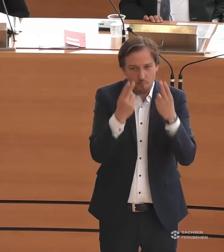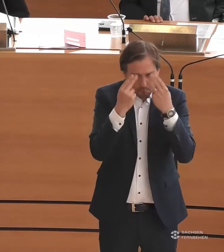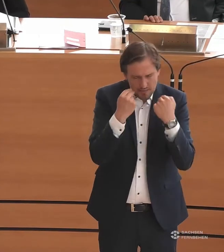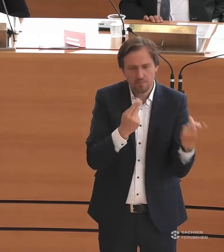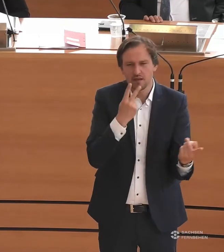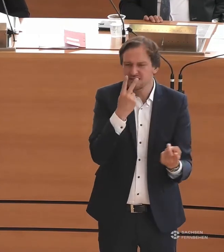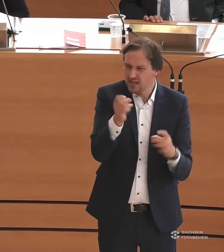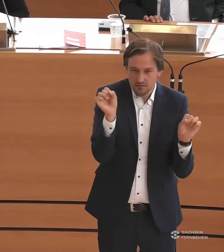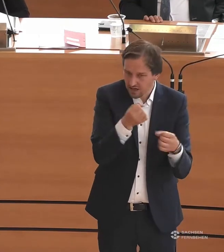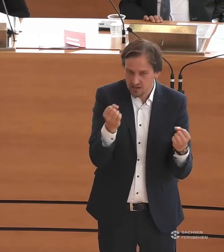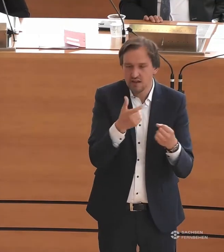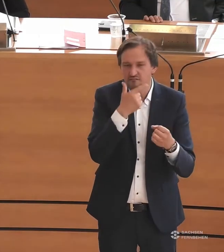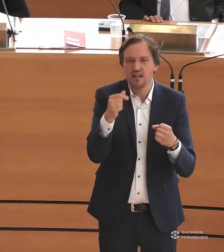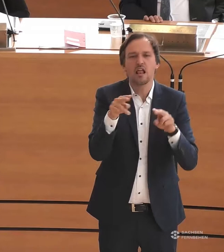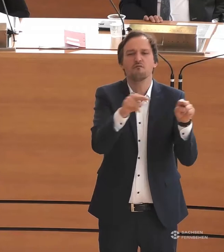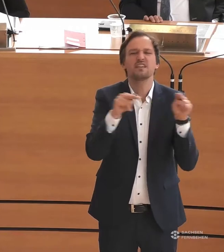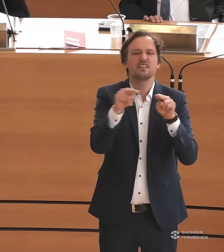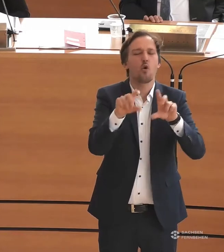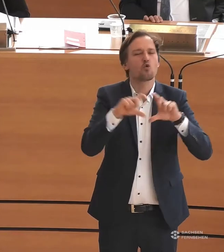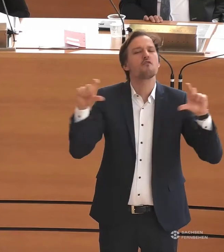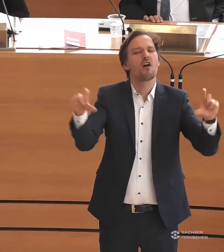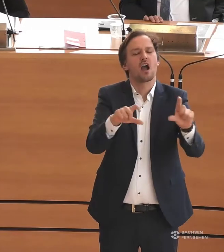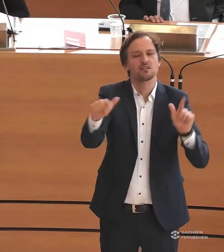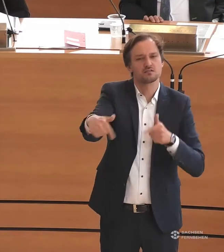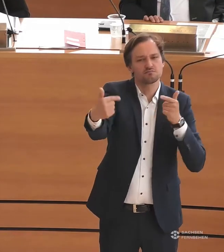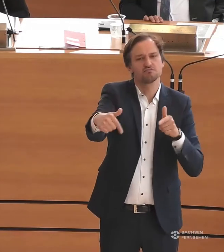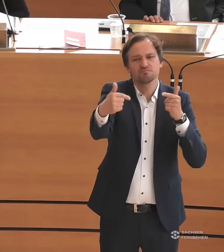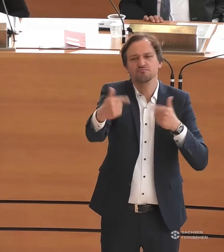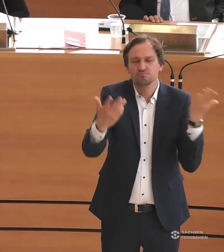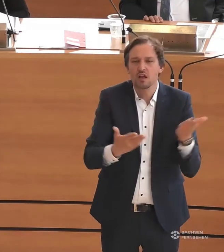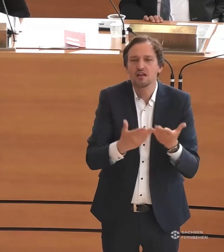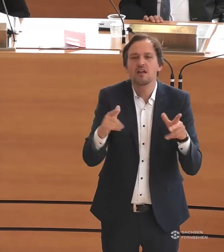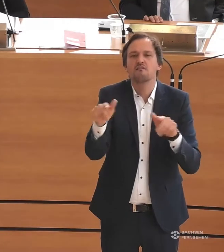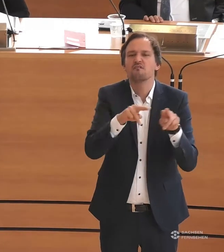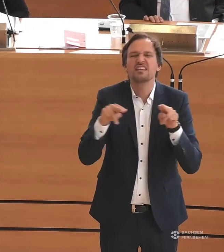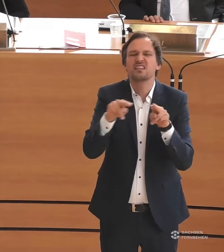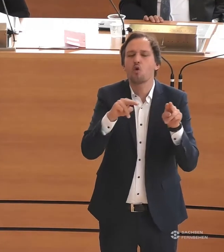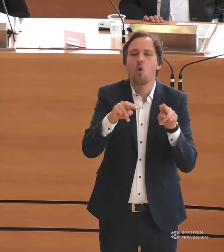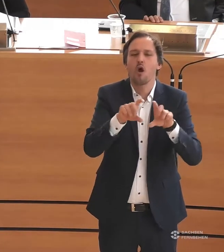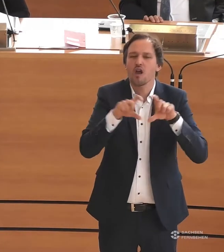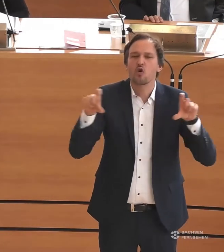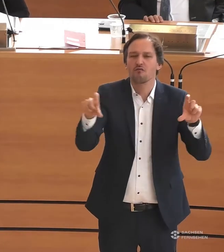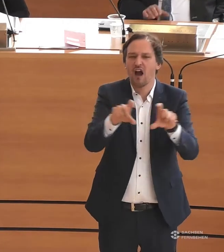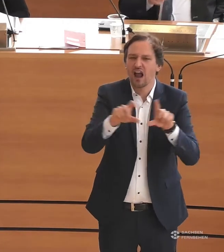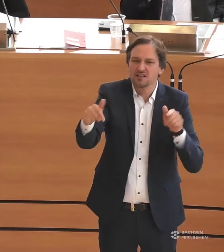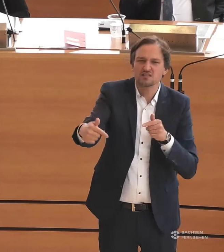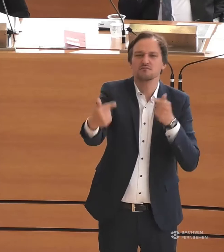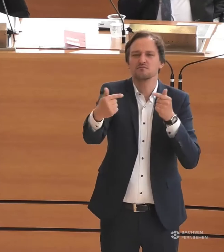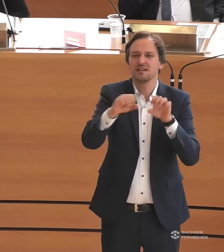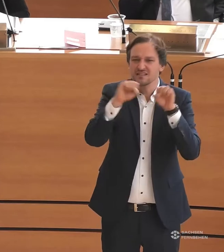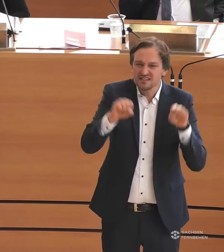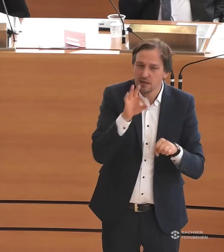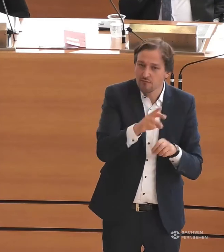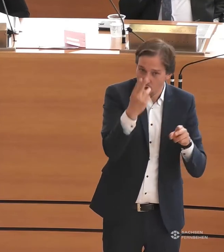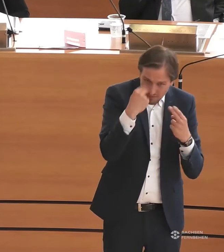kann und an einer Videokonferenz teilnehmen möchte, welche Videokonferenzsysteme sind überhaupt kompatibel mit der Software, die blinde Menschen